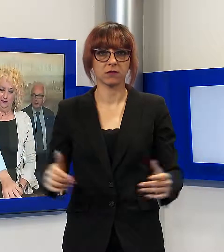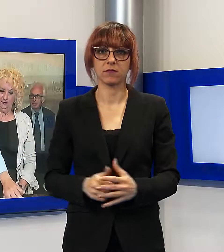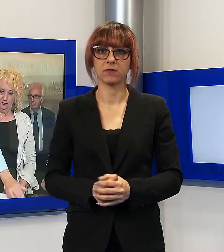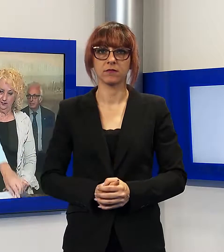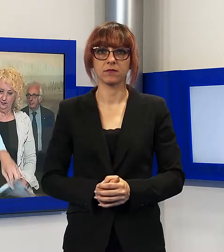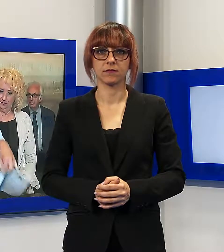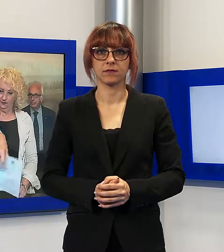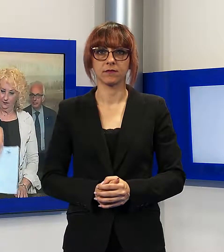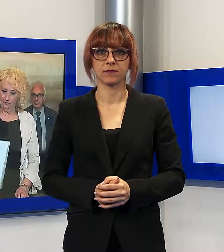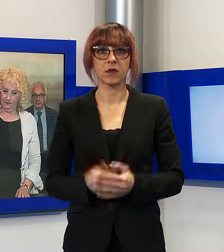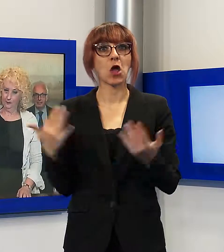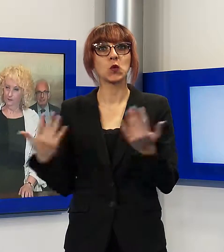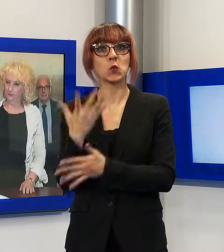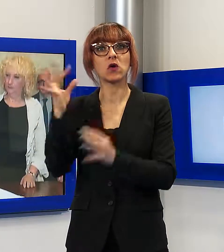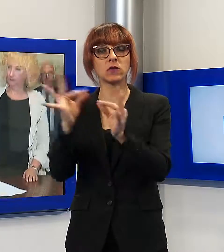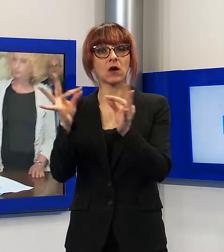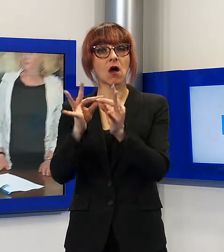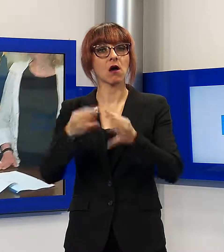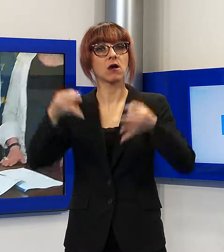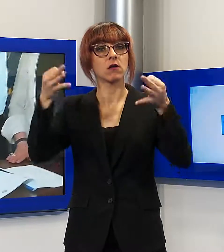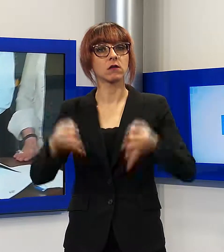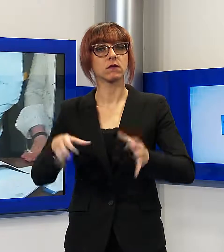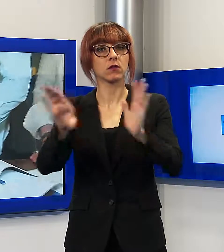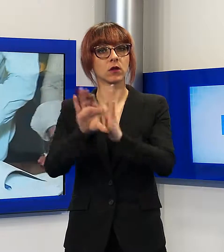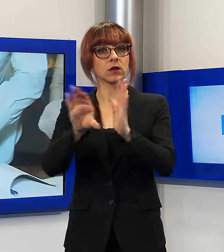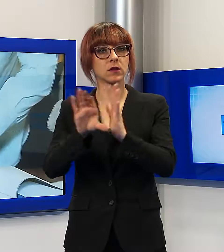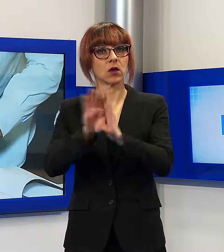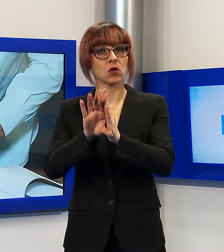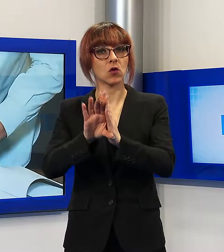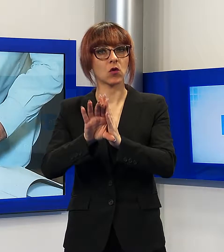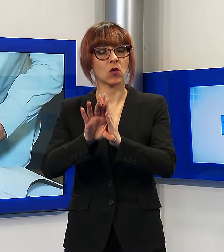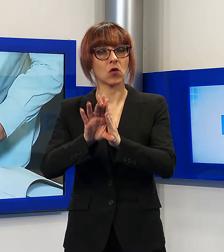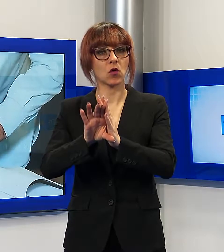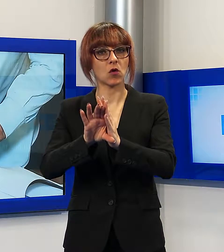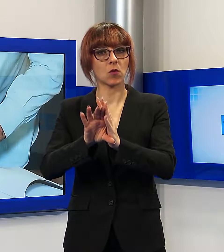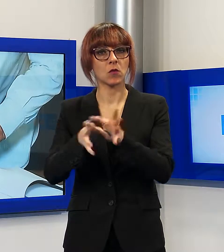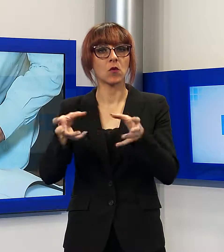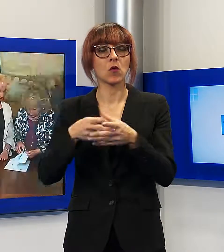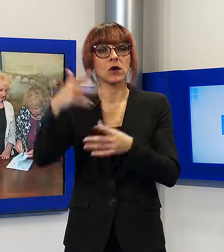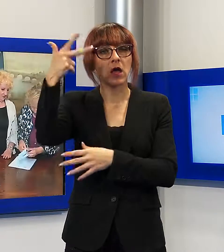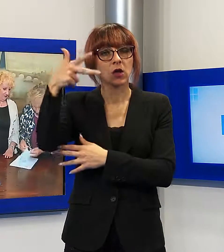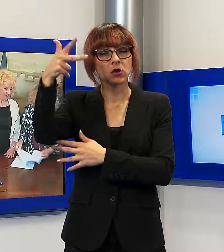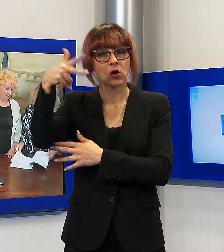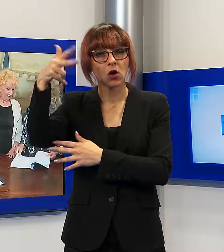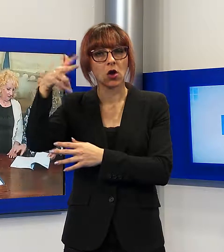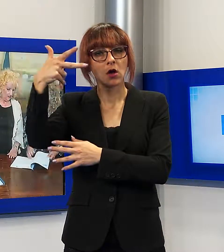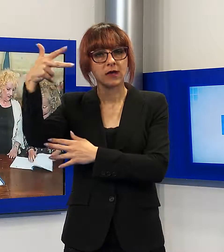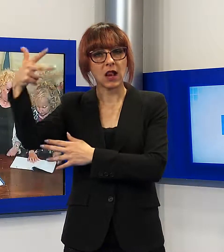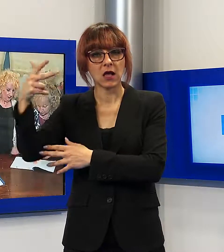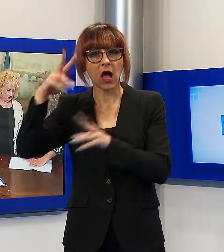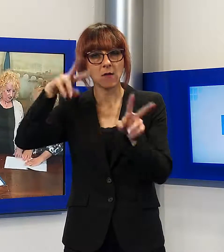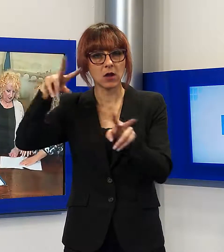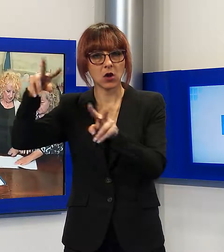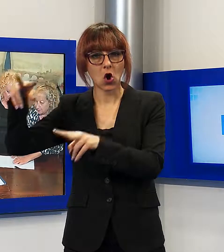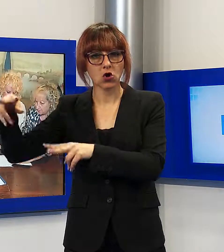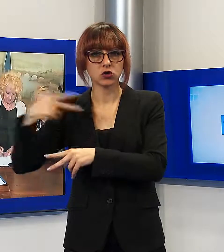Ecco i nuovi protocolli per la sicurezza nei comuni, aumenta la rete di video sorveglianza per la sicurezza dei territori, siglati in prefetture, protocolli